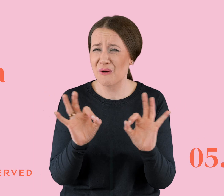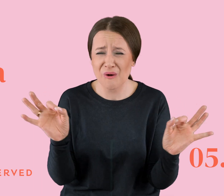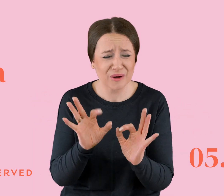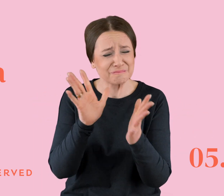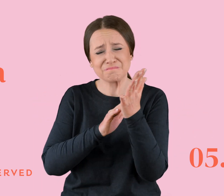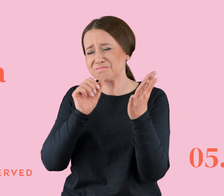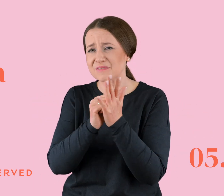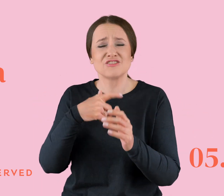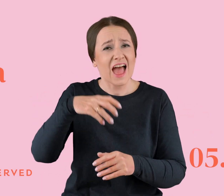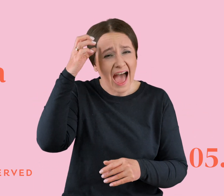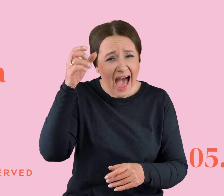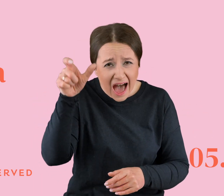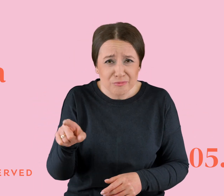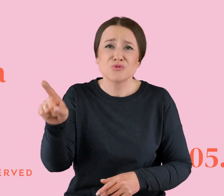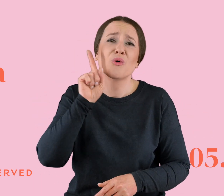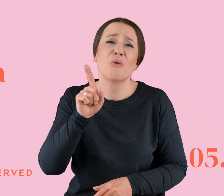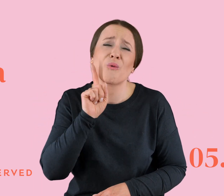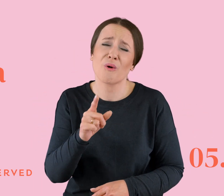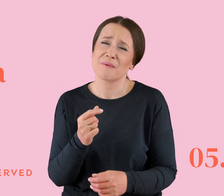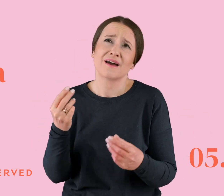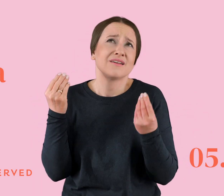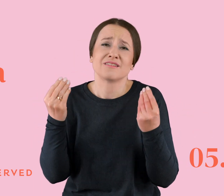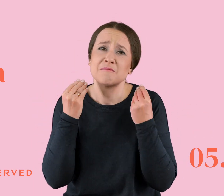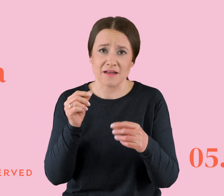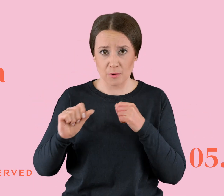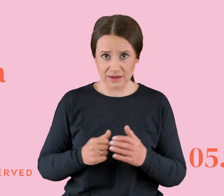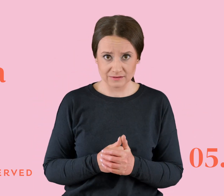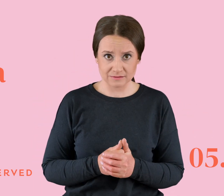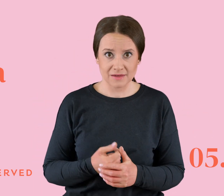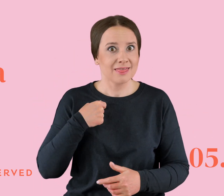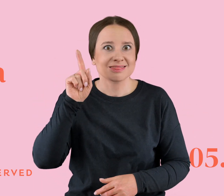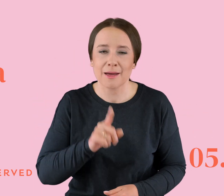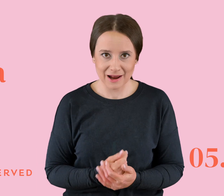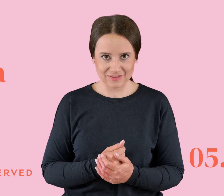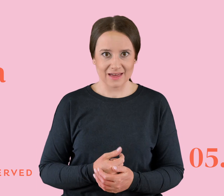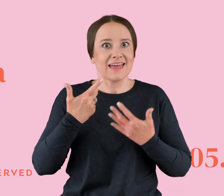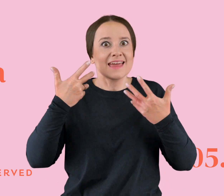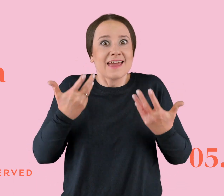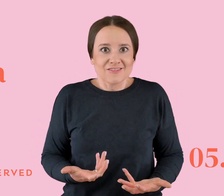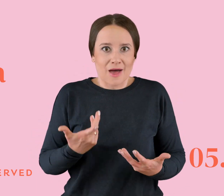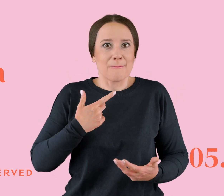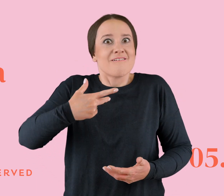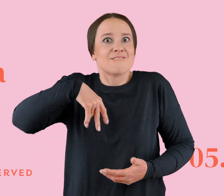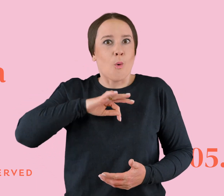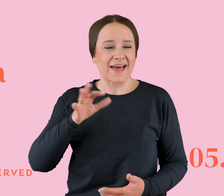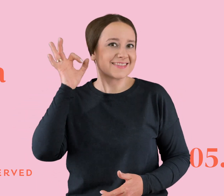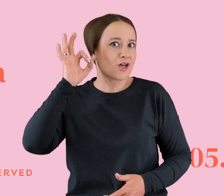w ogóle chłopak miód na serce. Ja bym, naprawdę, ja bym chciała własną córkę wydać jemu za żonę. Chciałabym mieć takiego